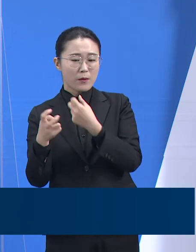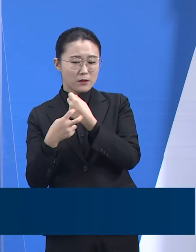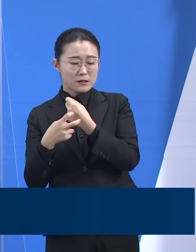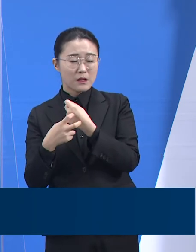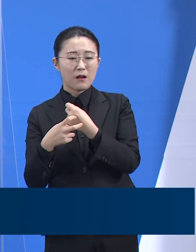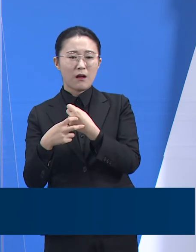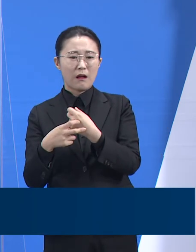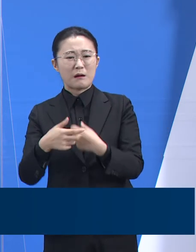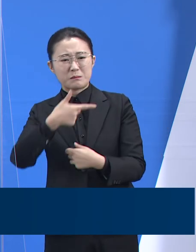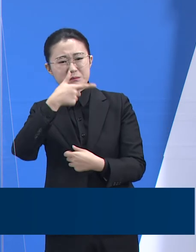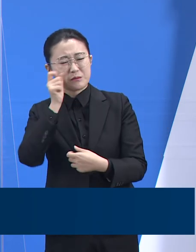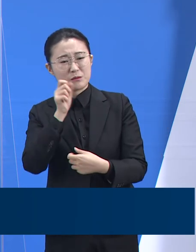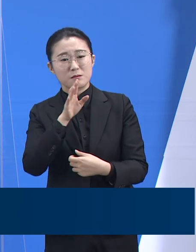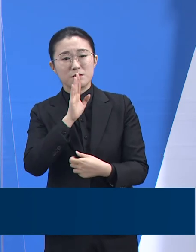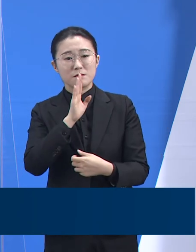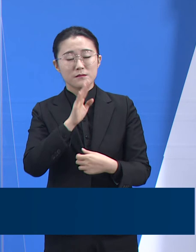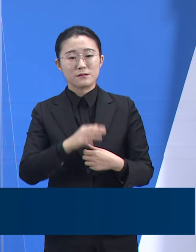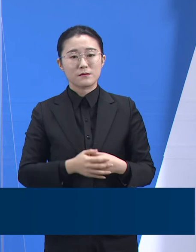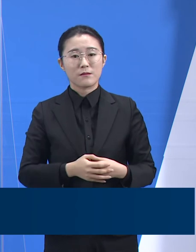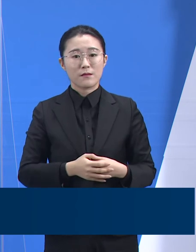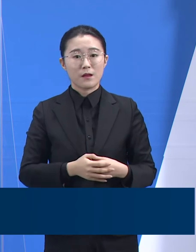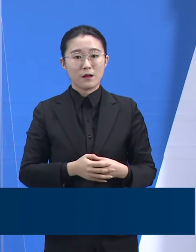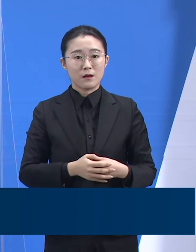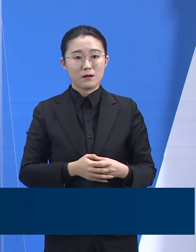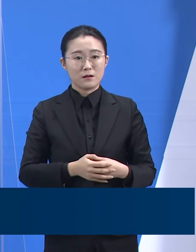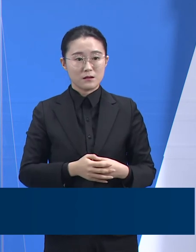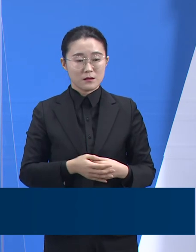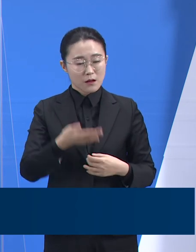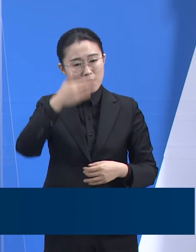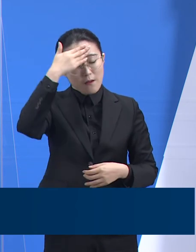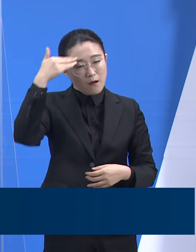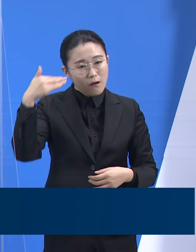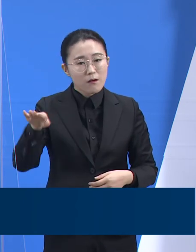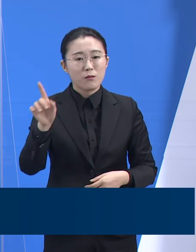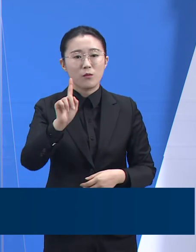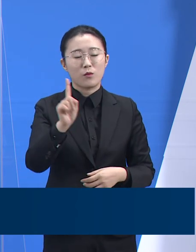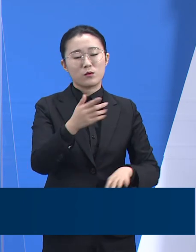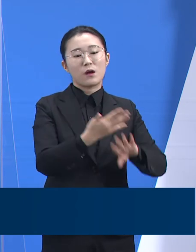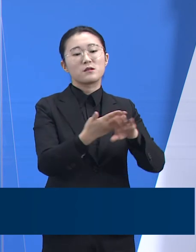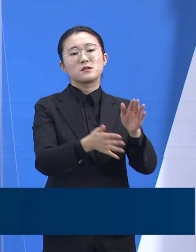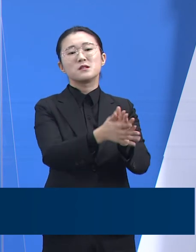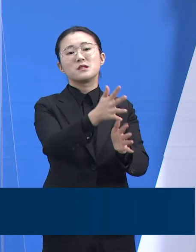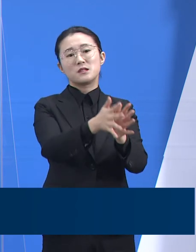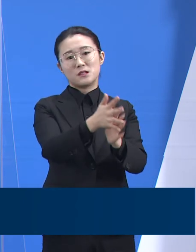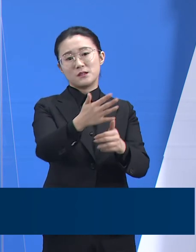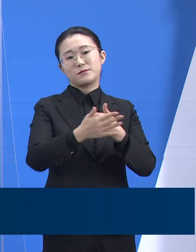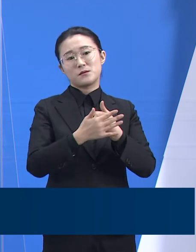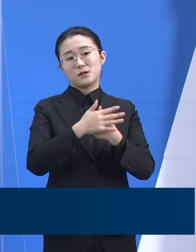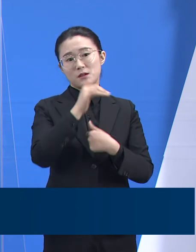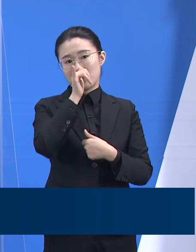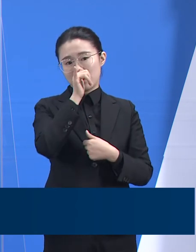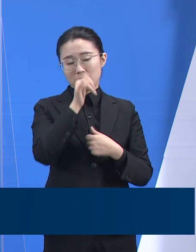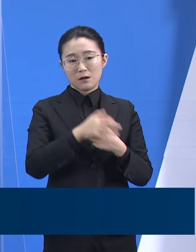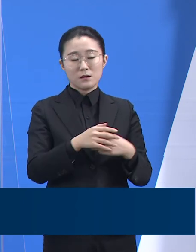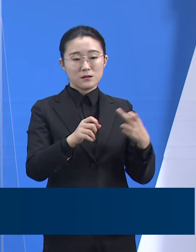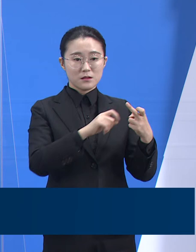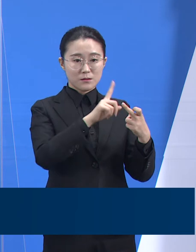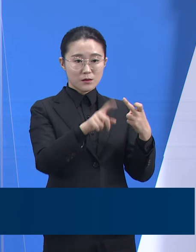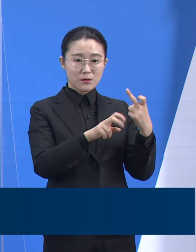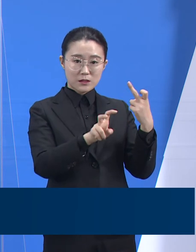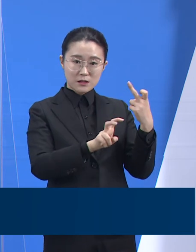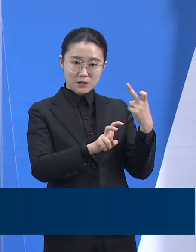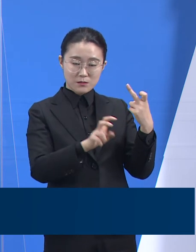고맙게도 타시도 소재 의료기관들의 도움을 많이 받고 있습니다. 12월 1일부터 28일까지 4주 동안